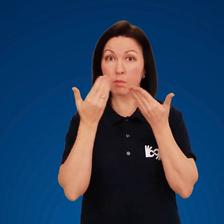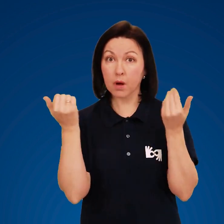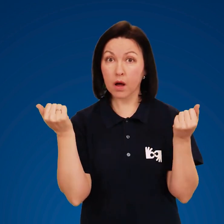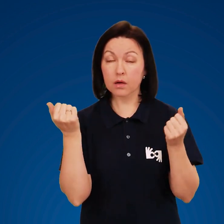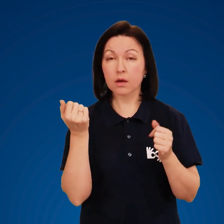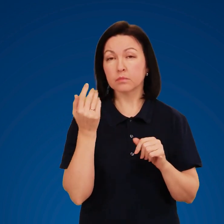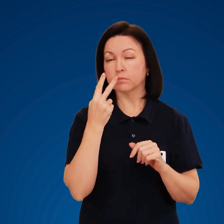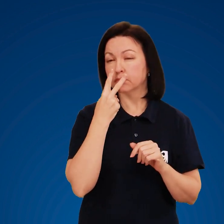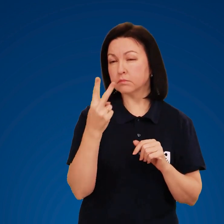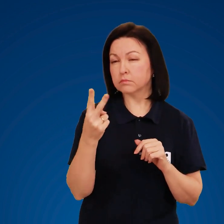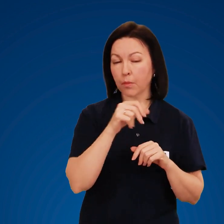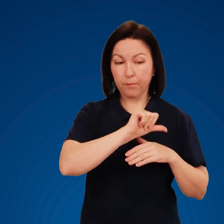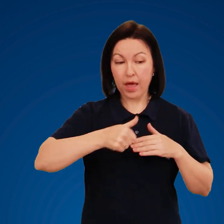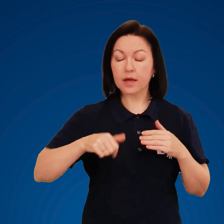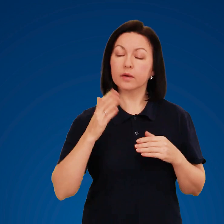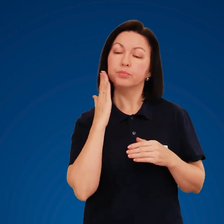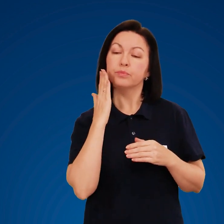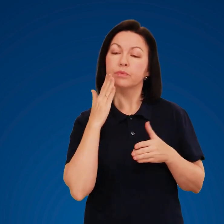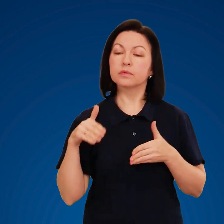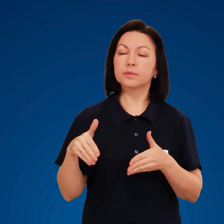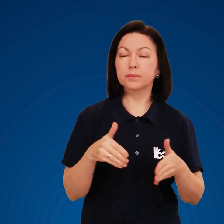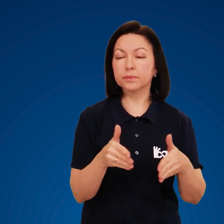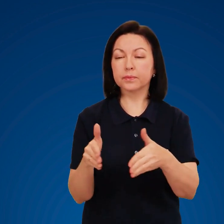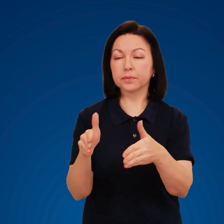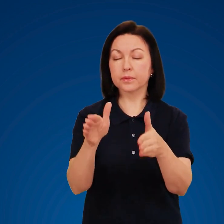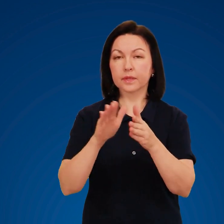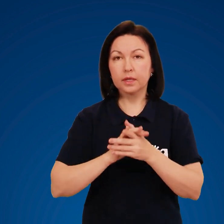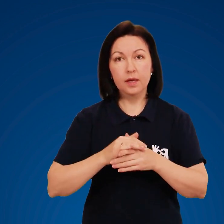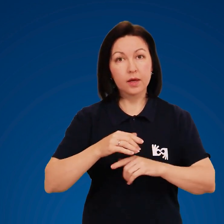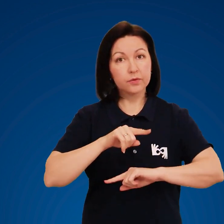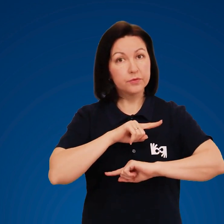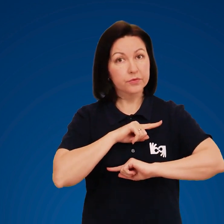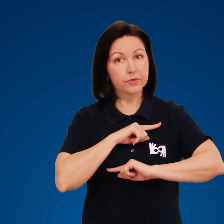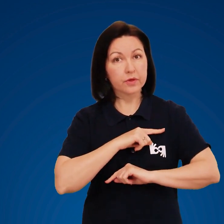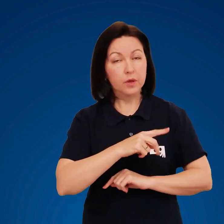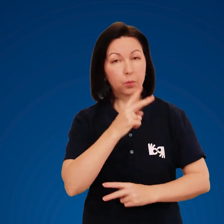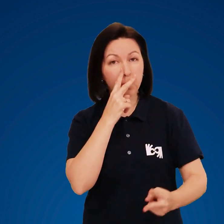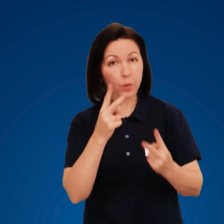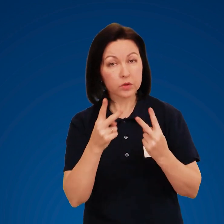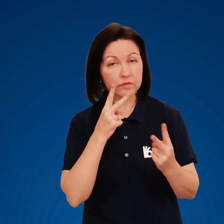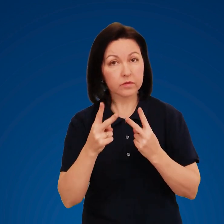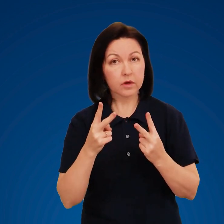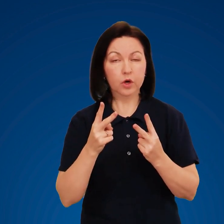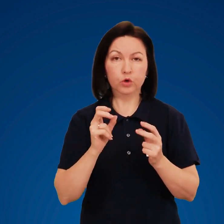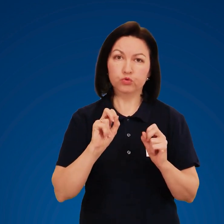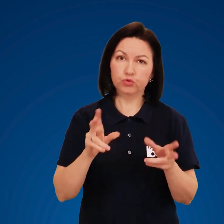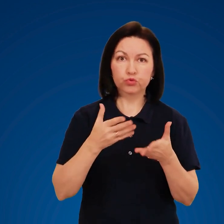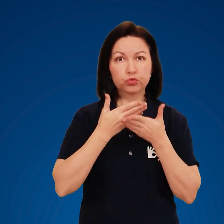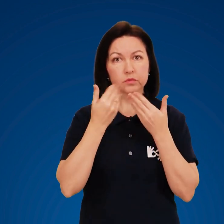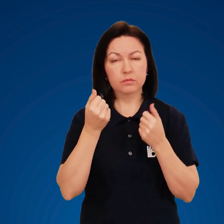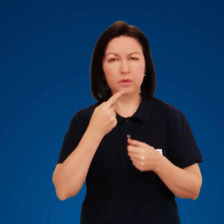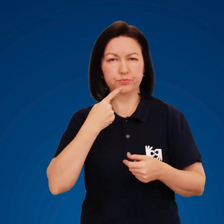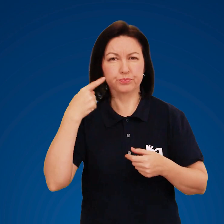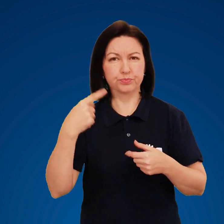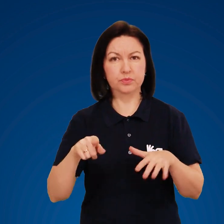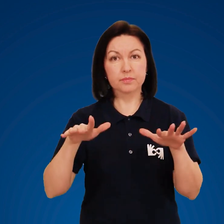Якщо їх немає, позначте з берега маршрут свого руху. Подивіться заздалегідь, чи немає